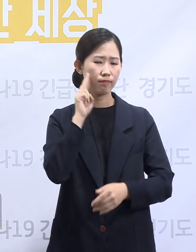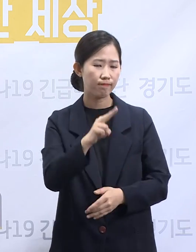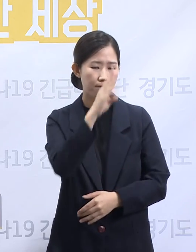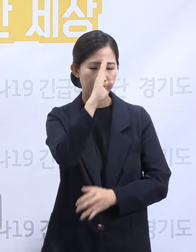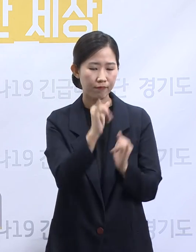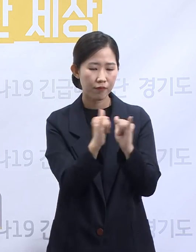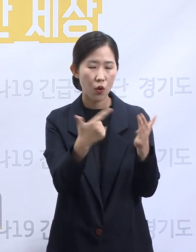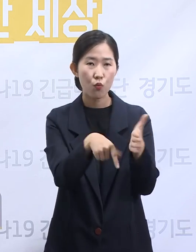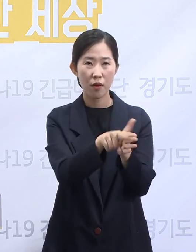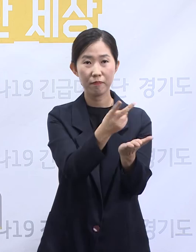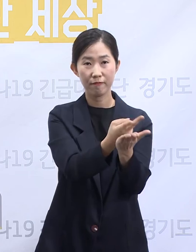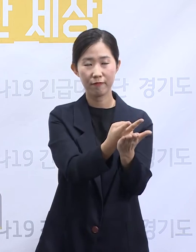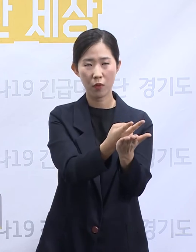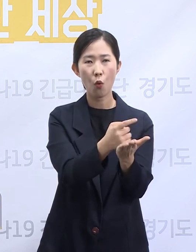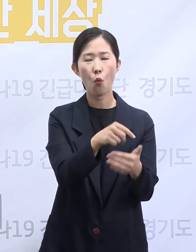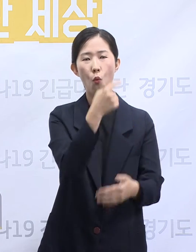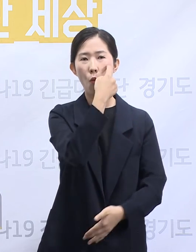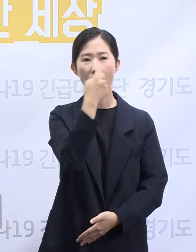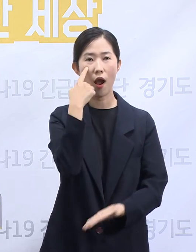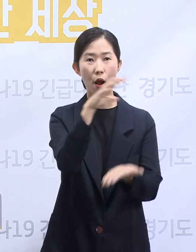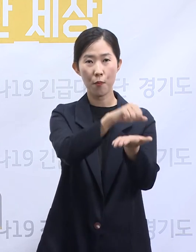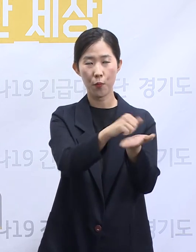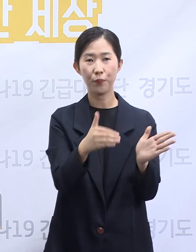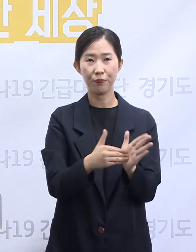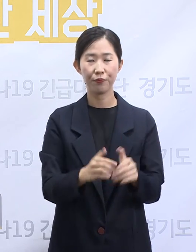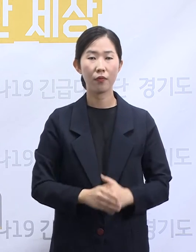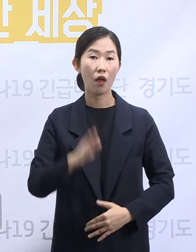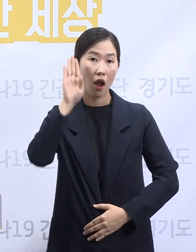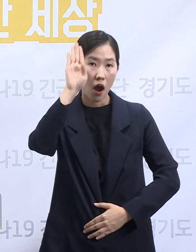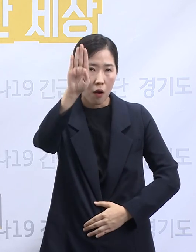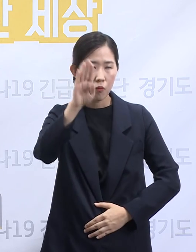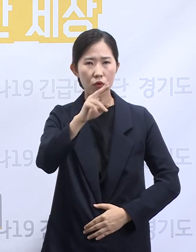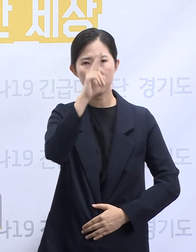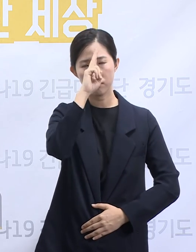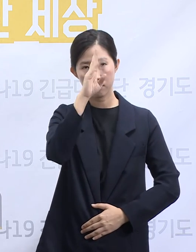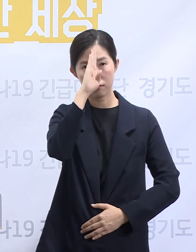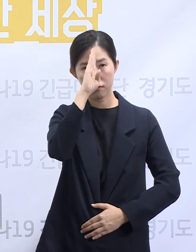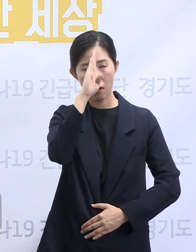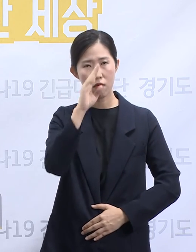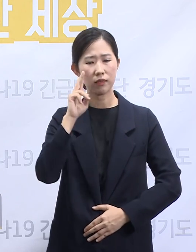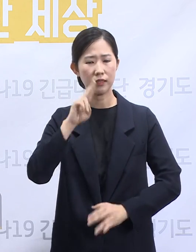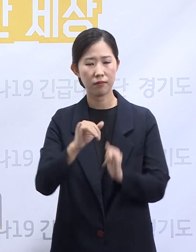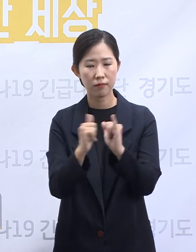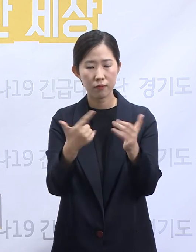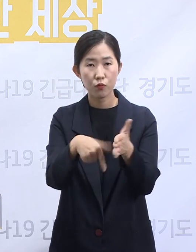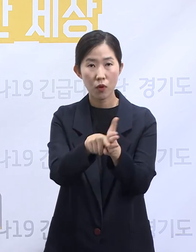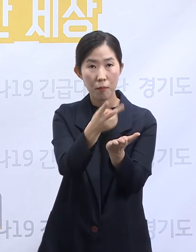앞으로도 도민의 생명과 직결된 중환자 병상 추가 확보를 위해서 총력을 다하겠습니다.